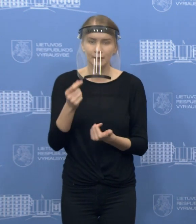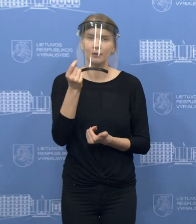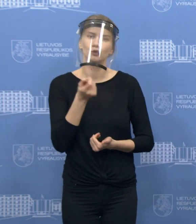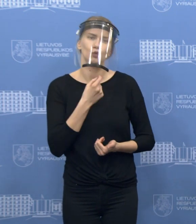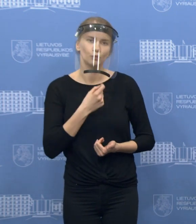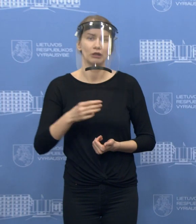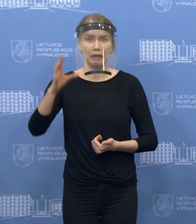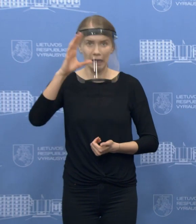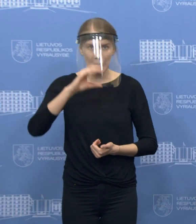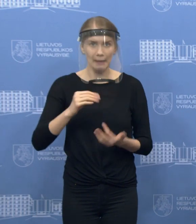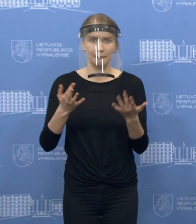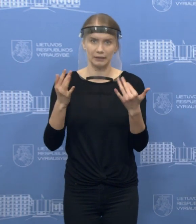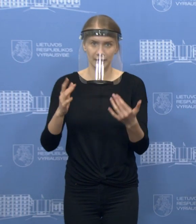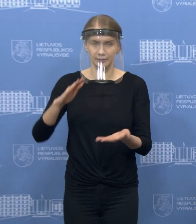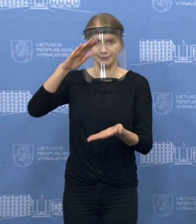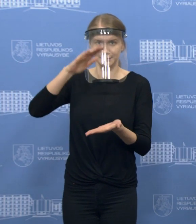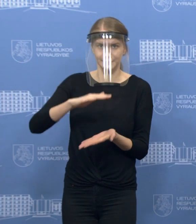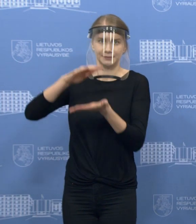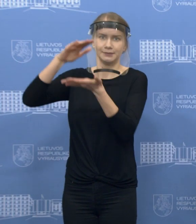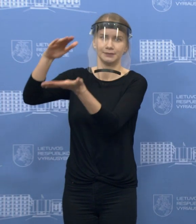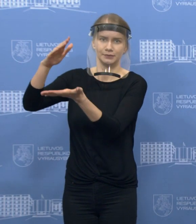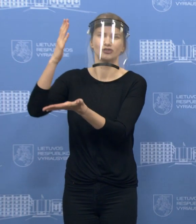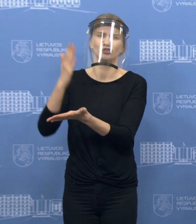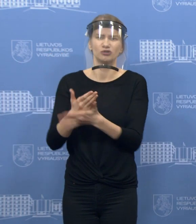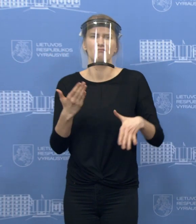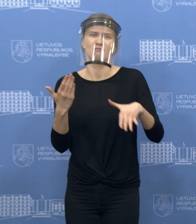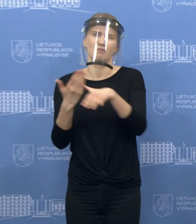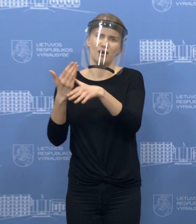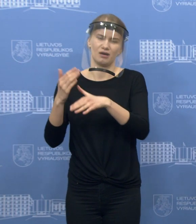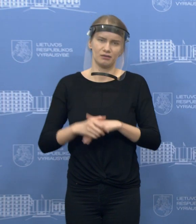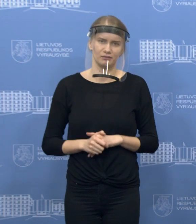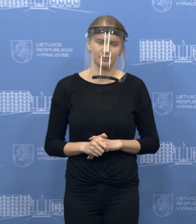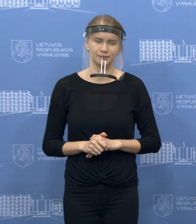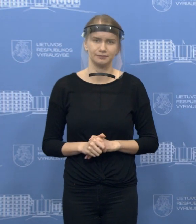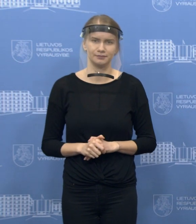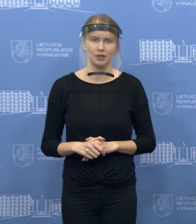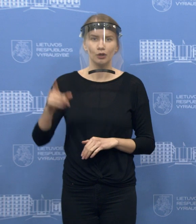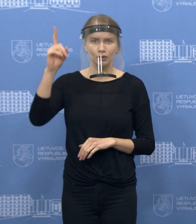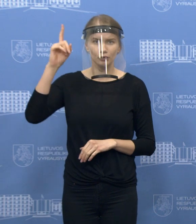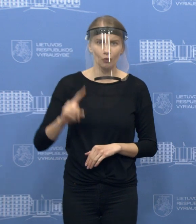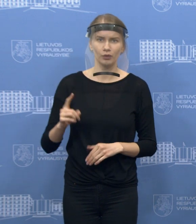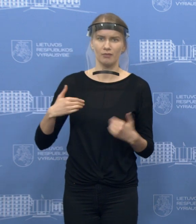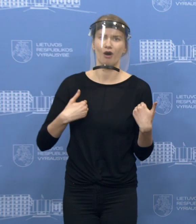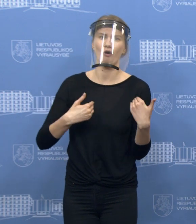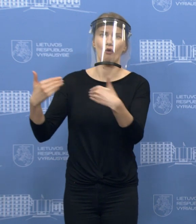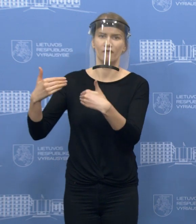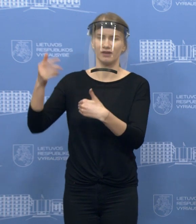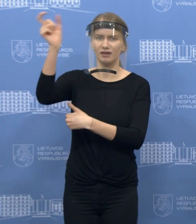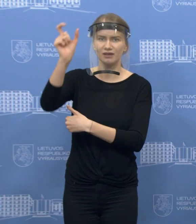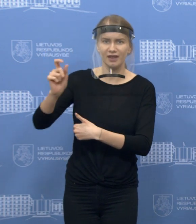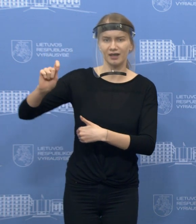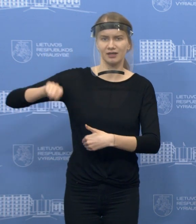solidarumą su Italijos, Ispanijos ir vyriausybėmis ir sarbiausia su žmonėmis. Norime tik taip palinkėti, kad tas